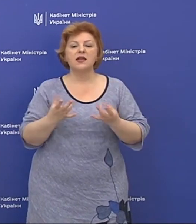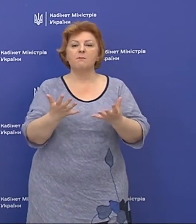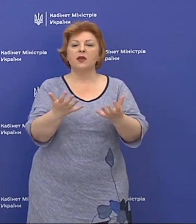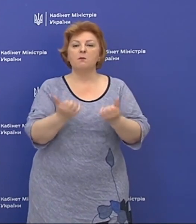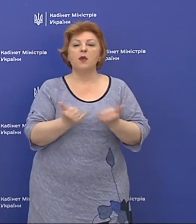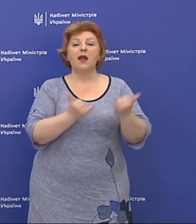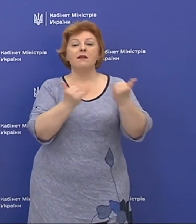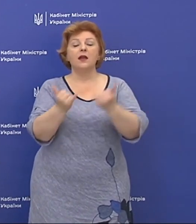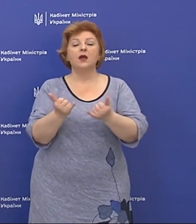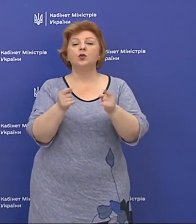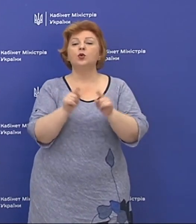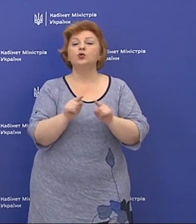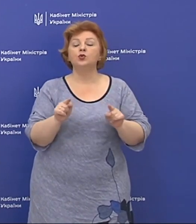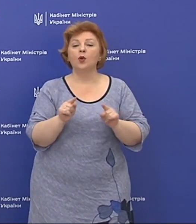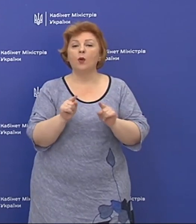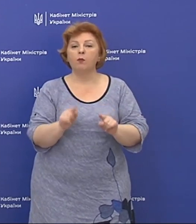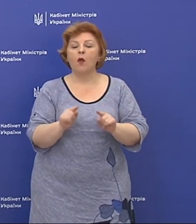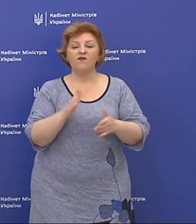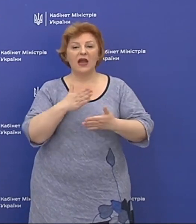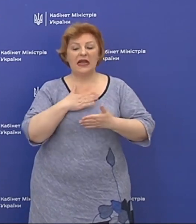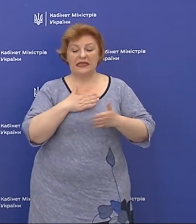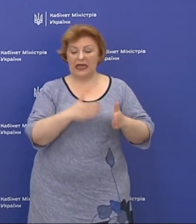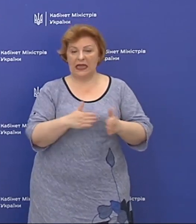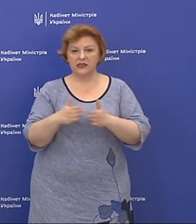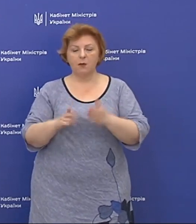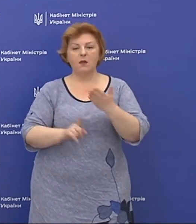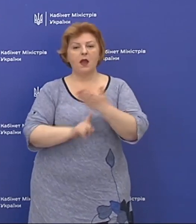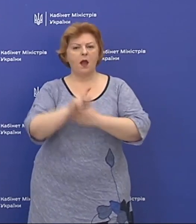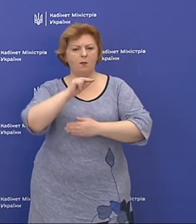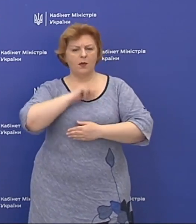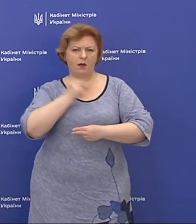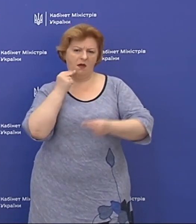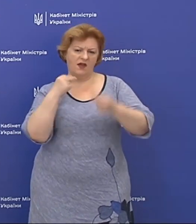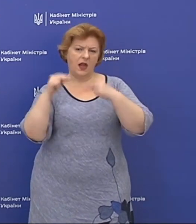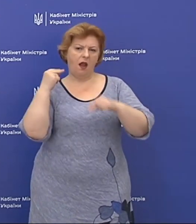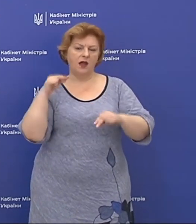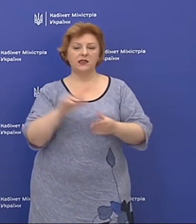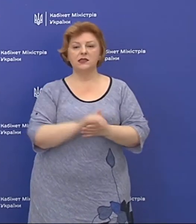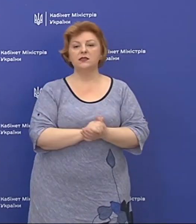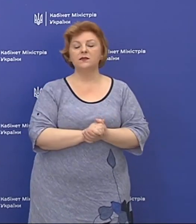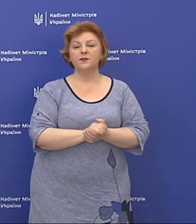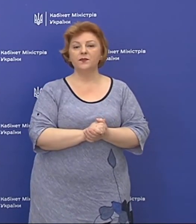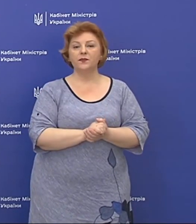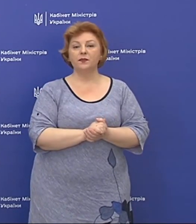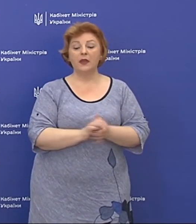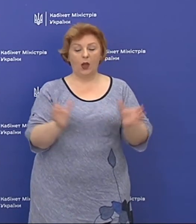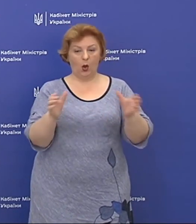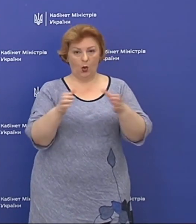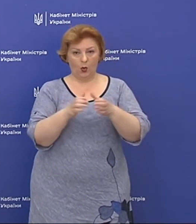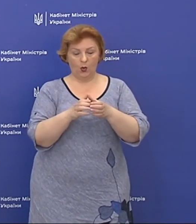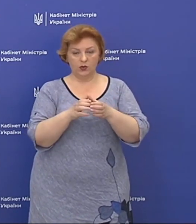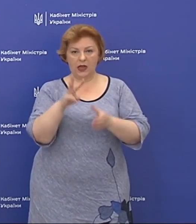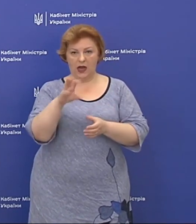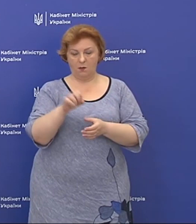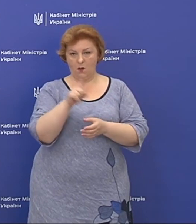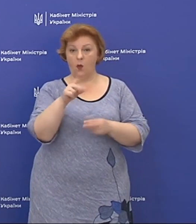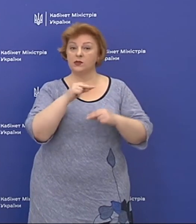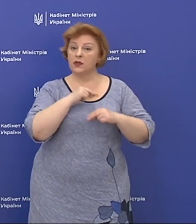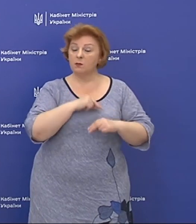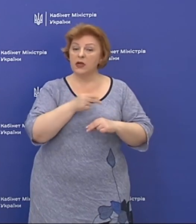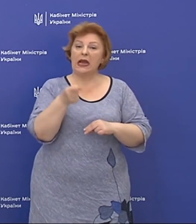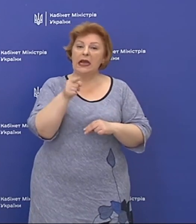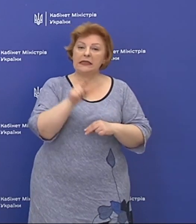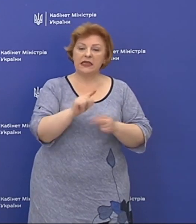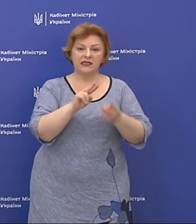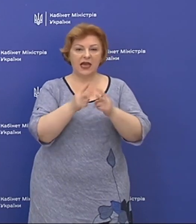прийняти для того, щоб наша система запрацювала більш якісніше. Команда МОЗу працює над